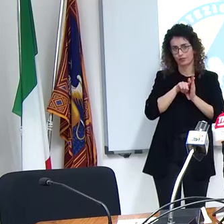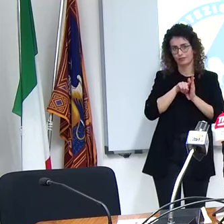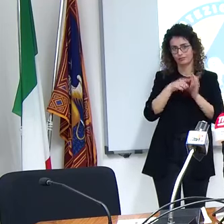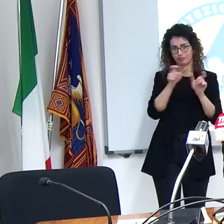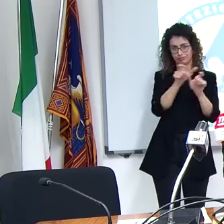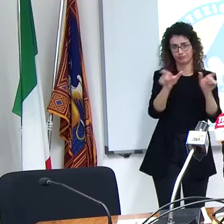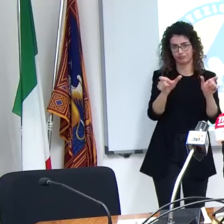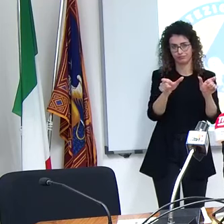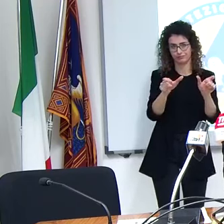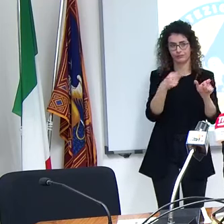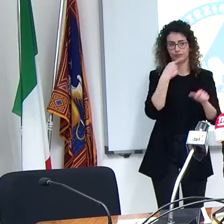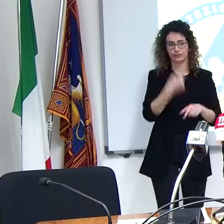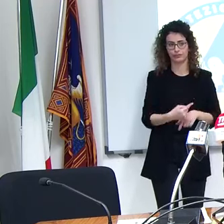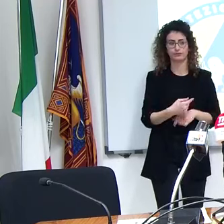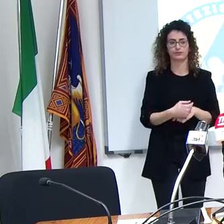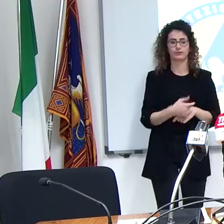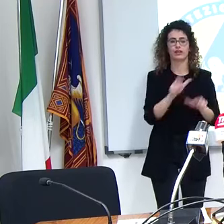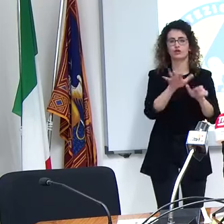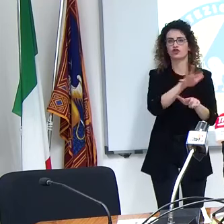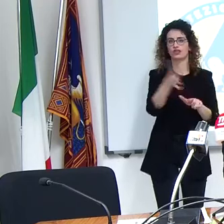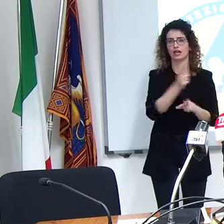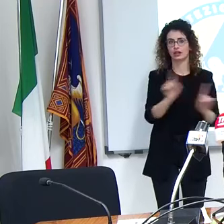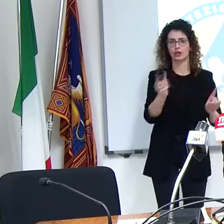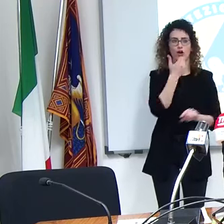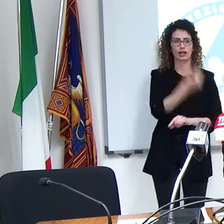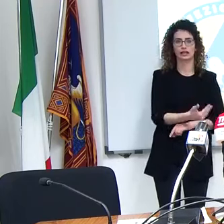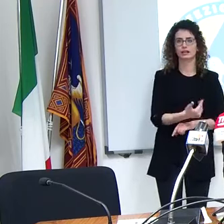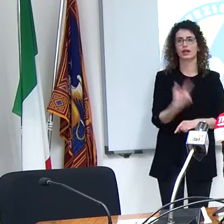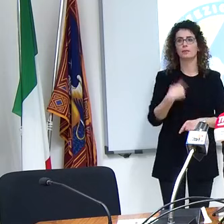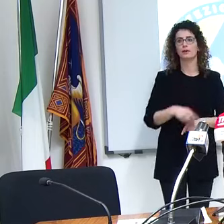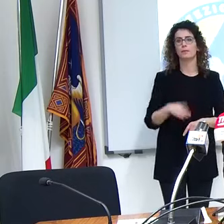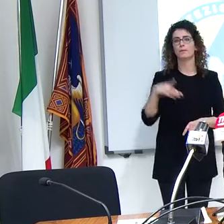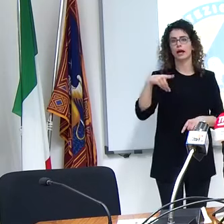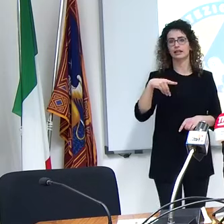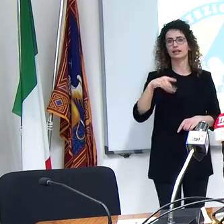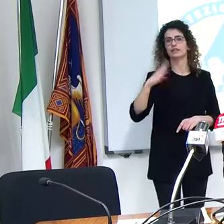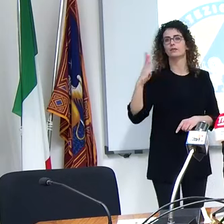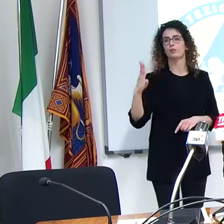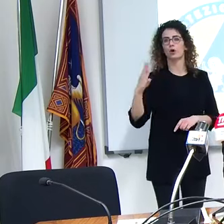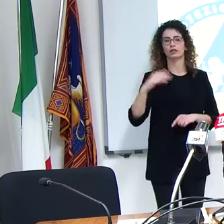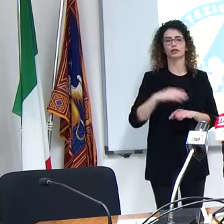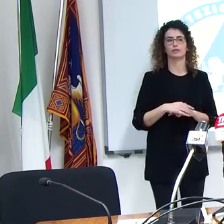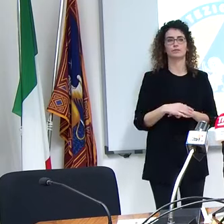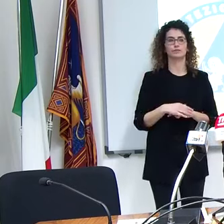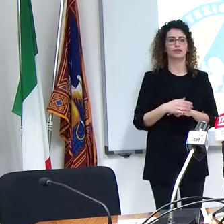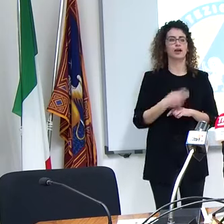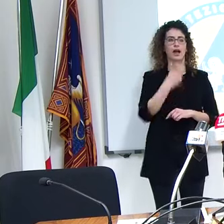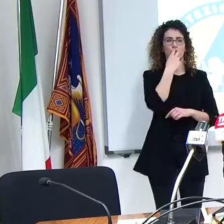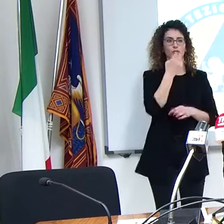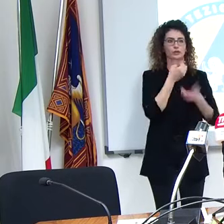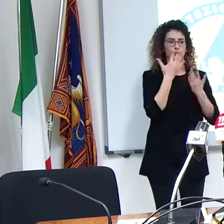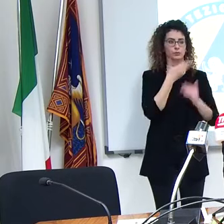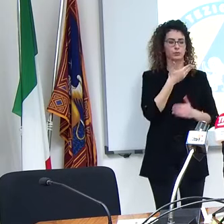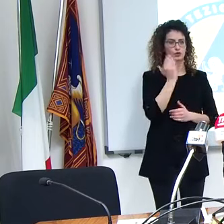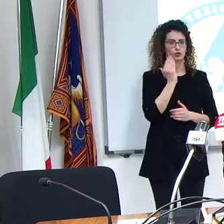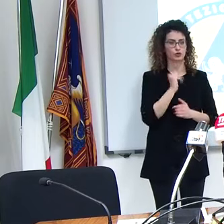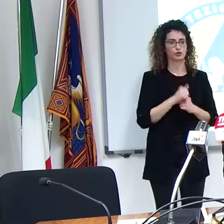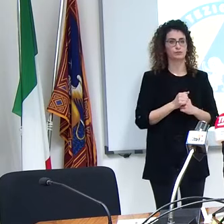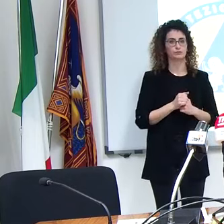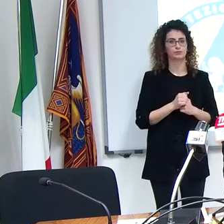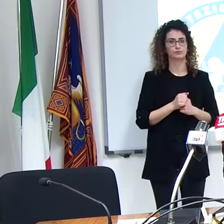grazie Parisi Bone Avvocato buongiorno Avvocato Botteon